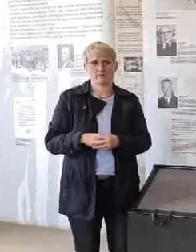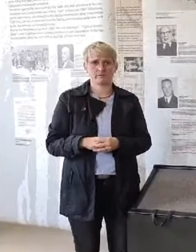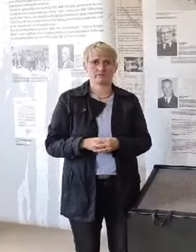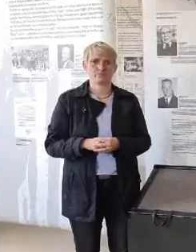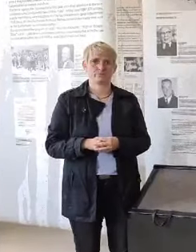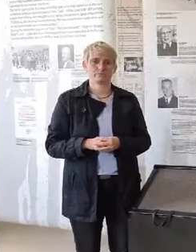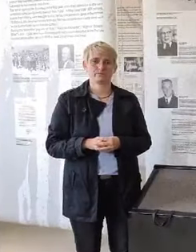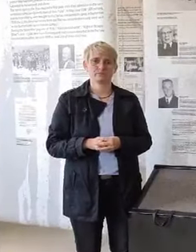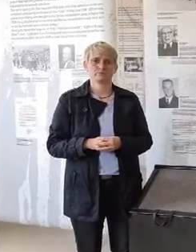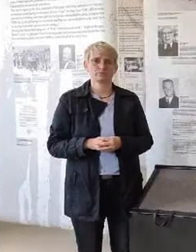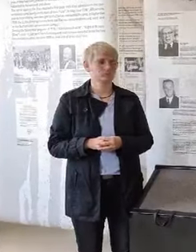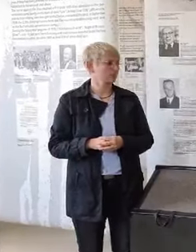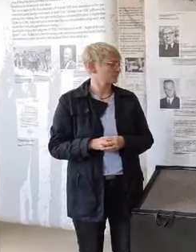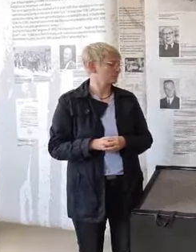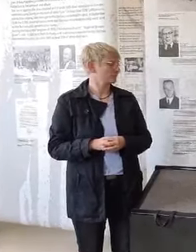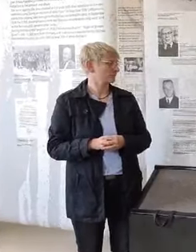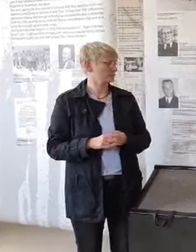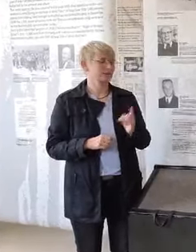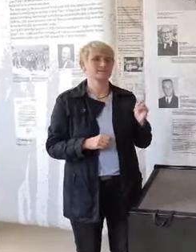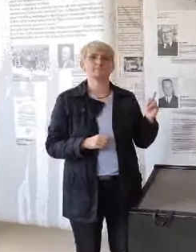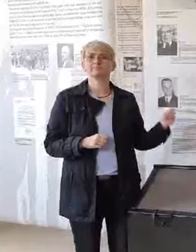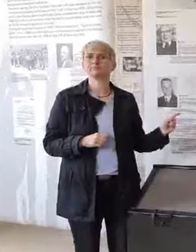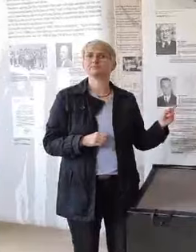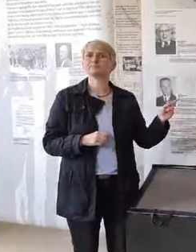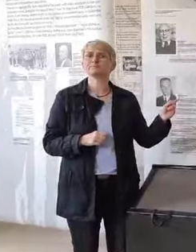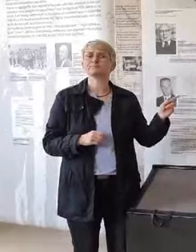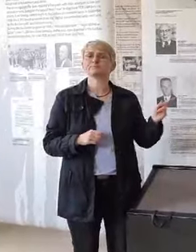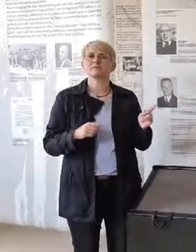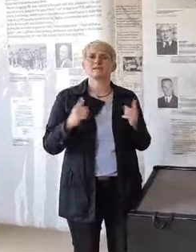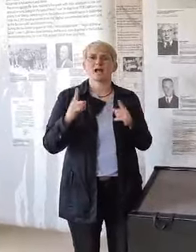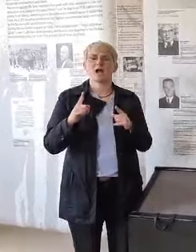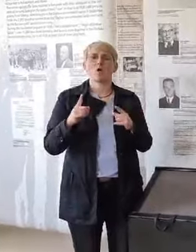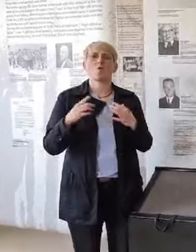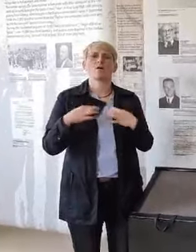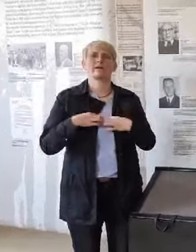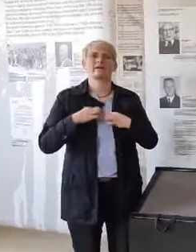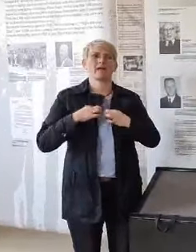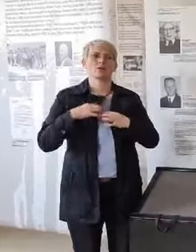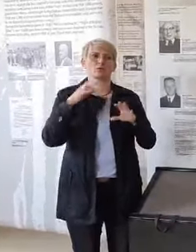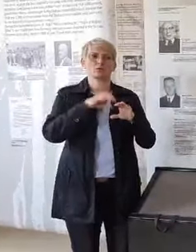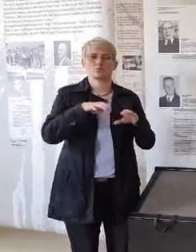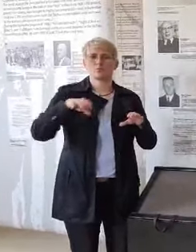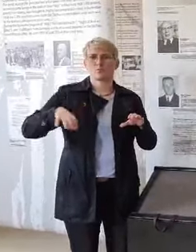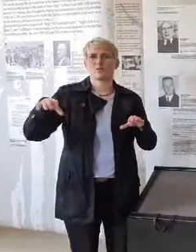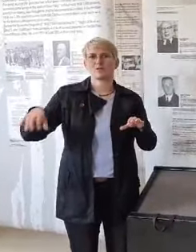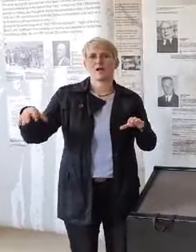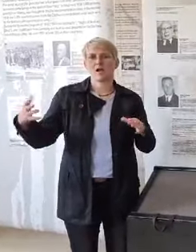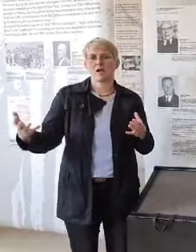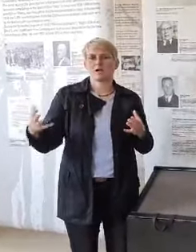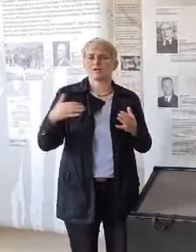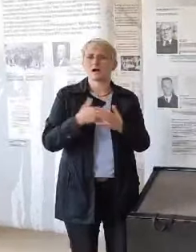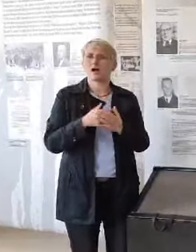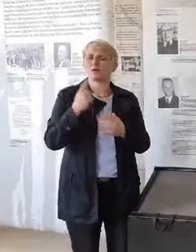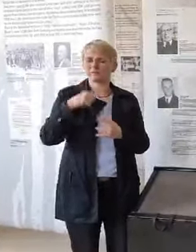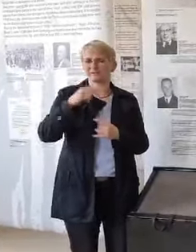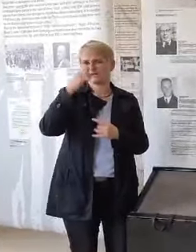Auch hier sieht man tatsächlich Kleidungsbündel, die eben wieder an die Toten erinnern sollen.